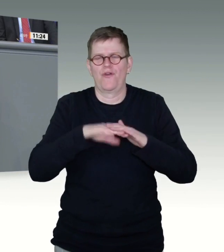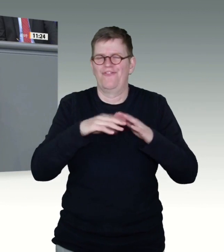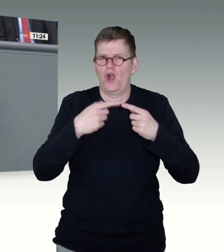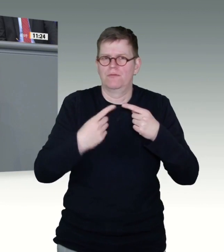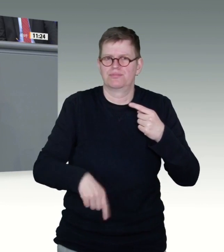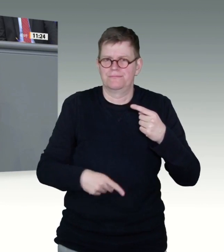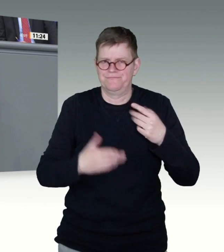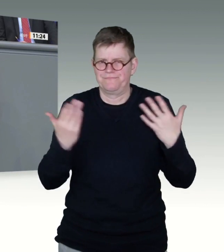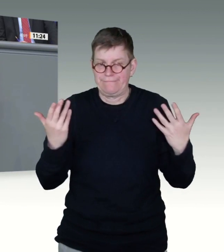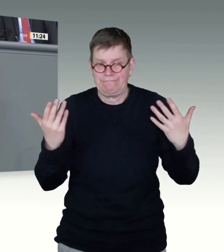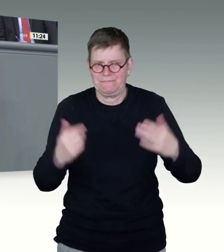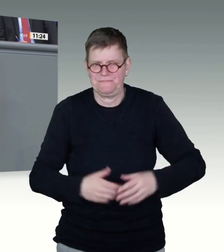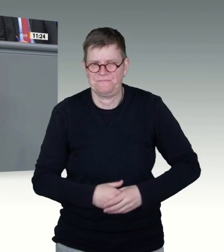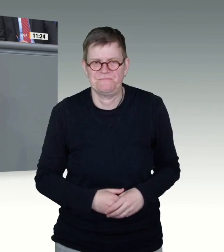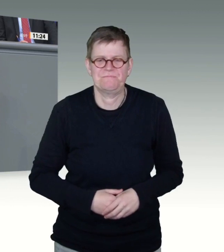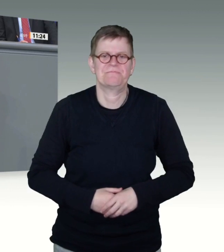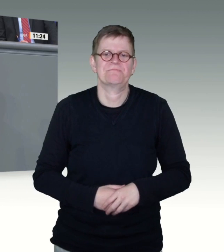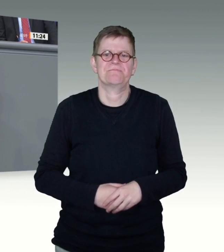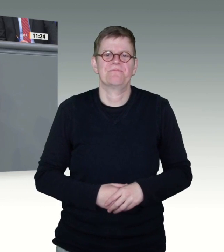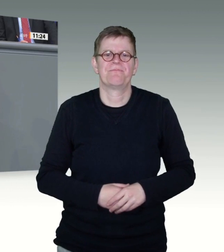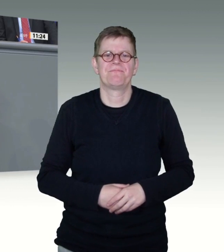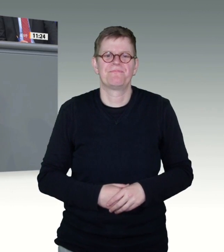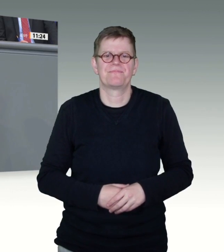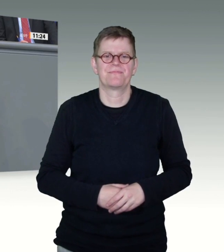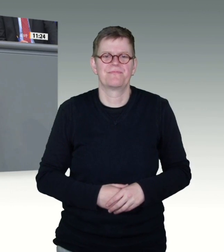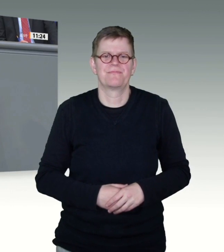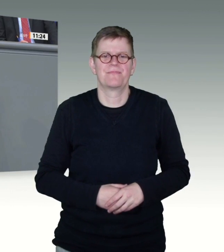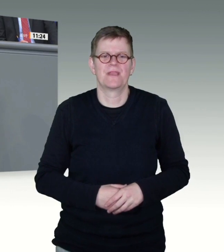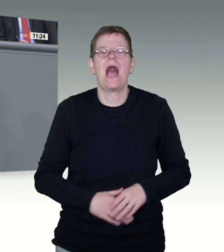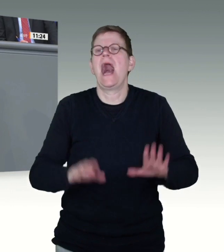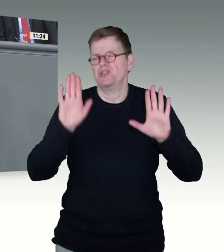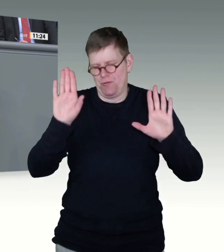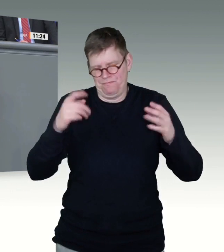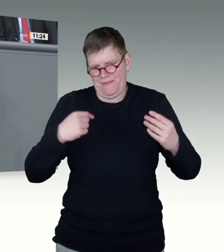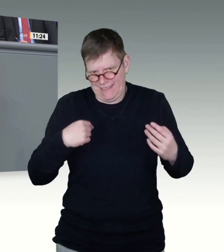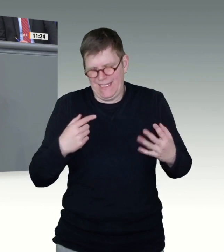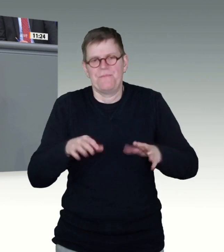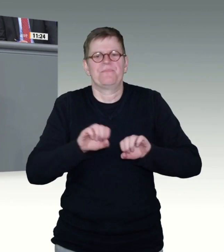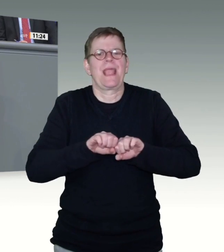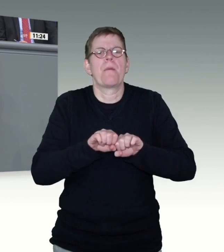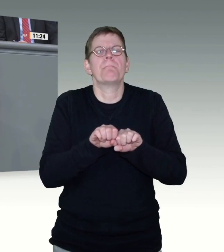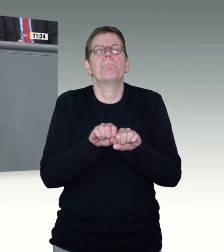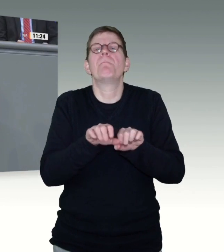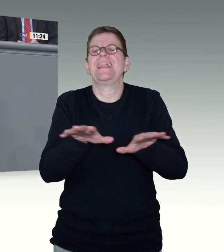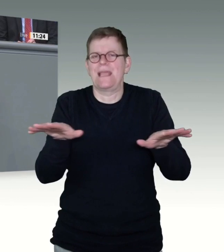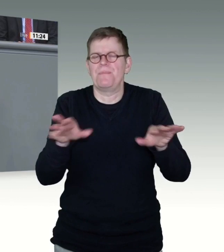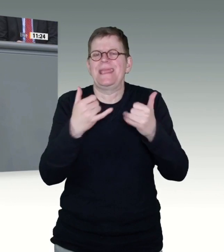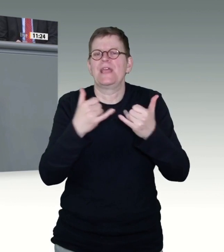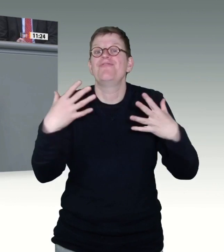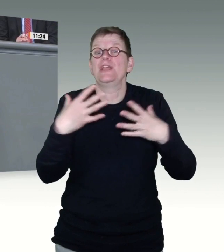Wahrscheinlich. Ja, die Pandemie, meine Damen und Herren, können wir nur mit klaren Hygieneregeln begegnen, mit Kontaktverfolgung, mit